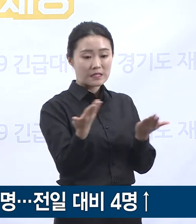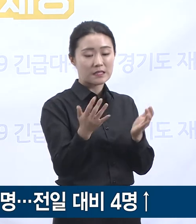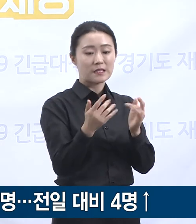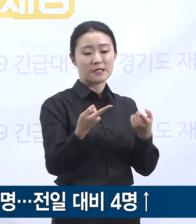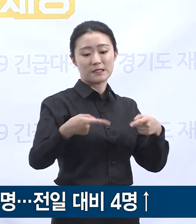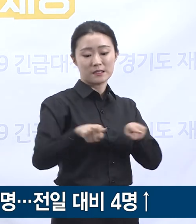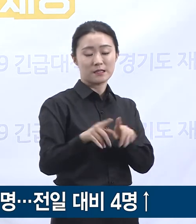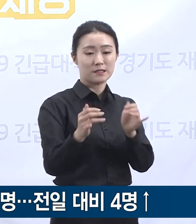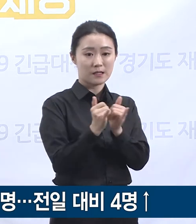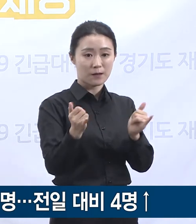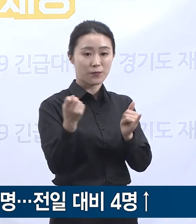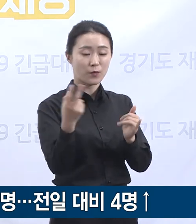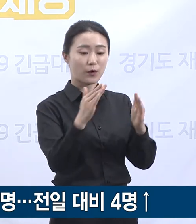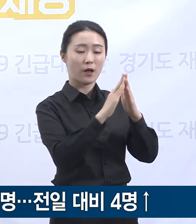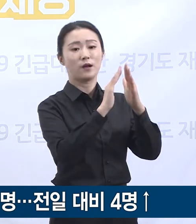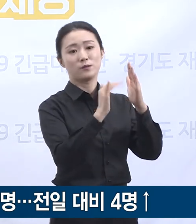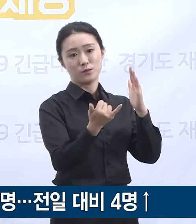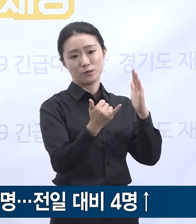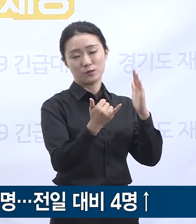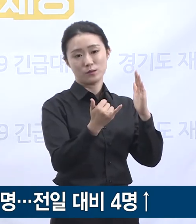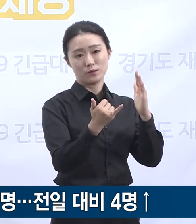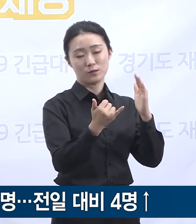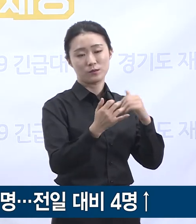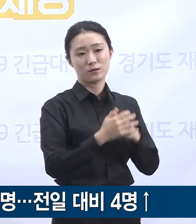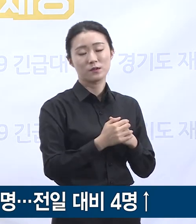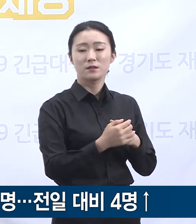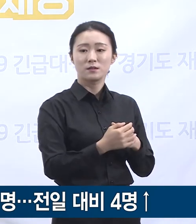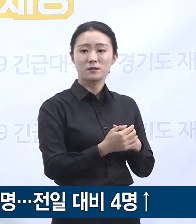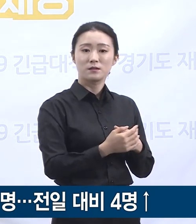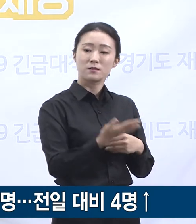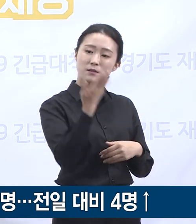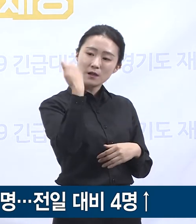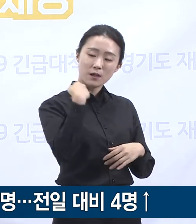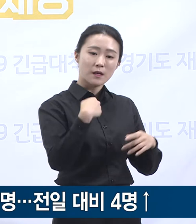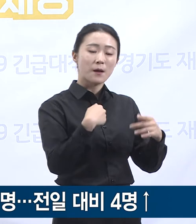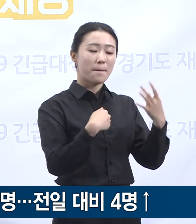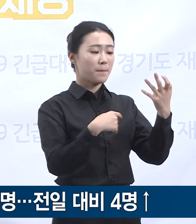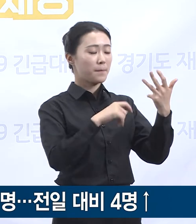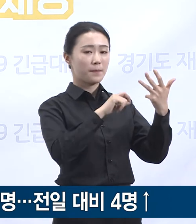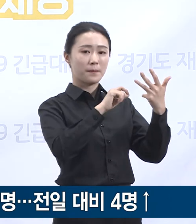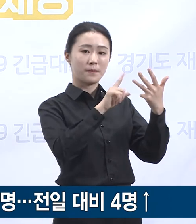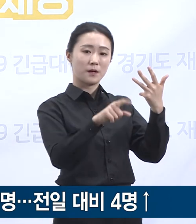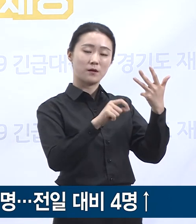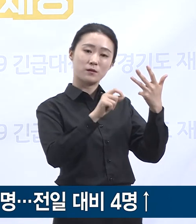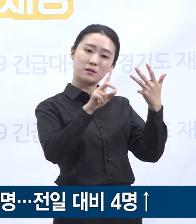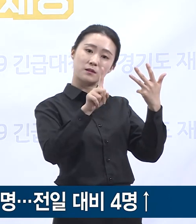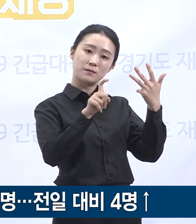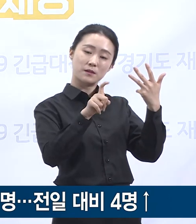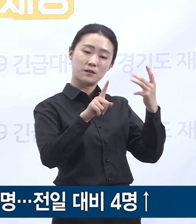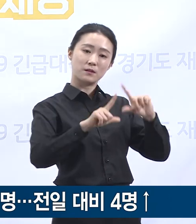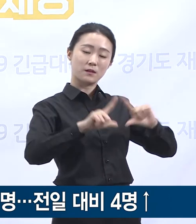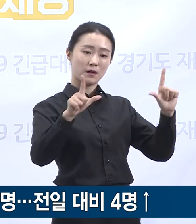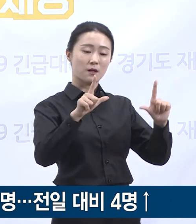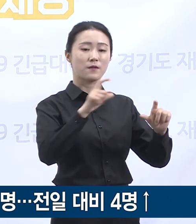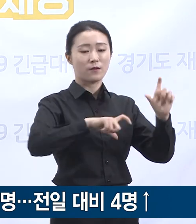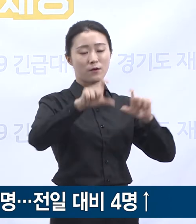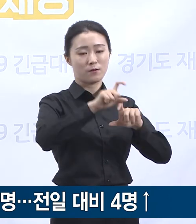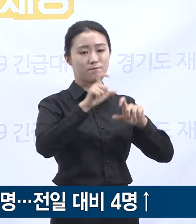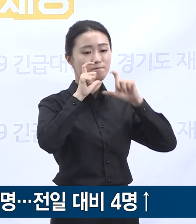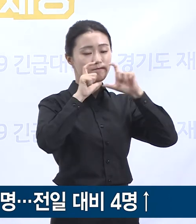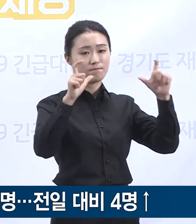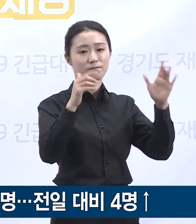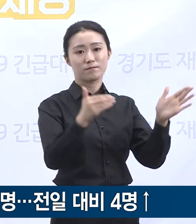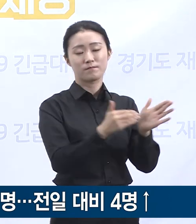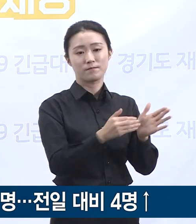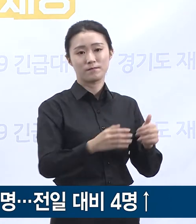4명이 8월 11일에 추가로 확진되었습니다. 도는 즉각 대응팀을 파견하여 확진자들의 동거가족